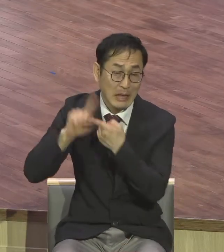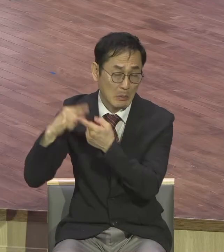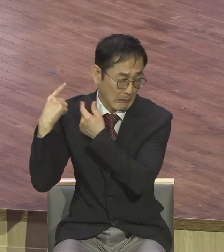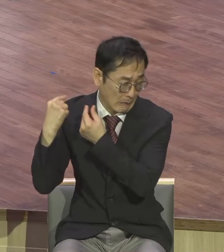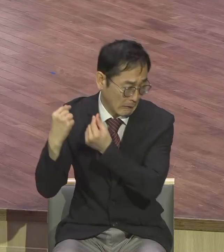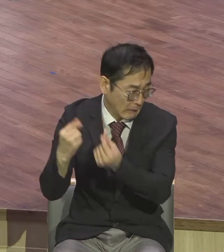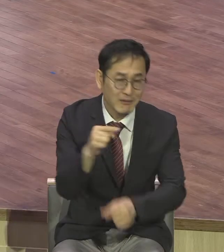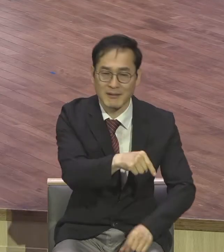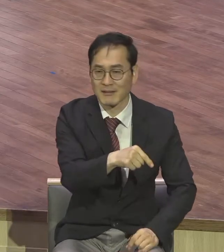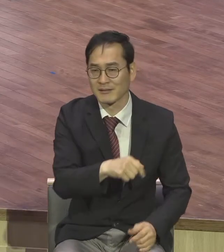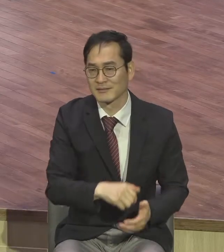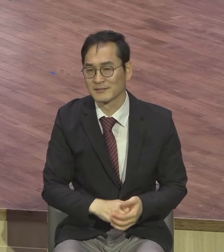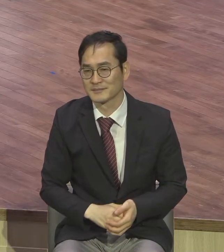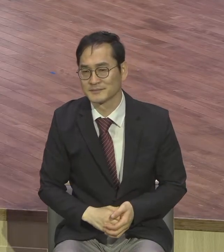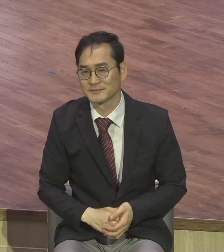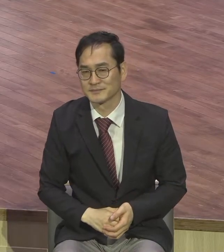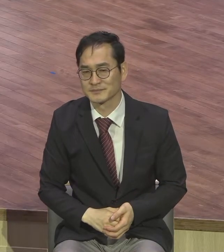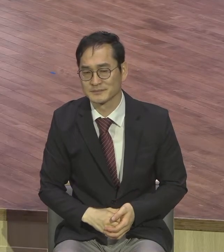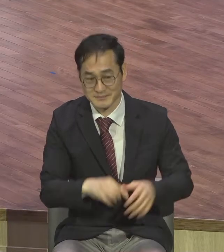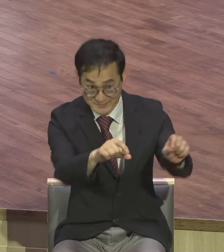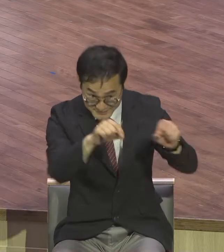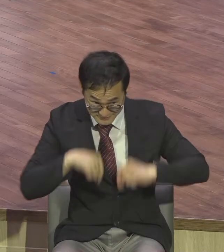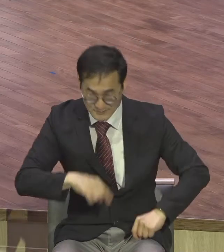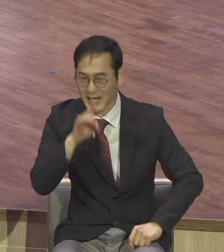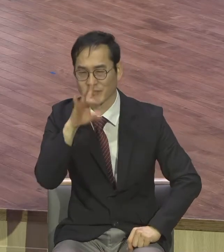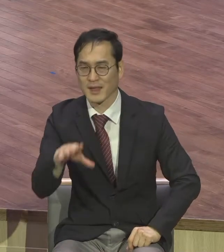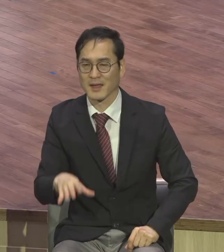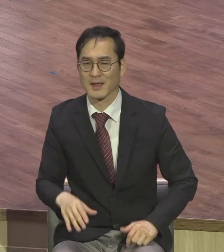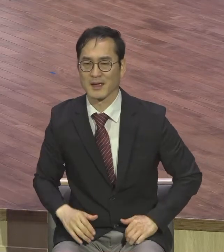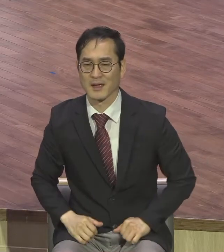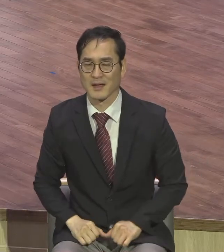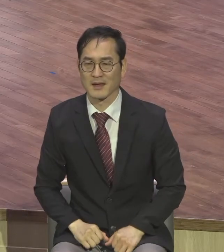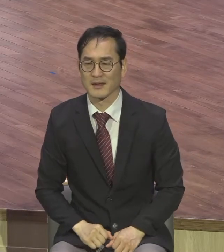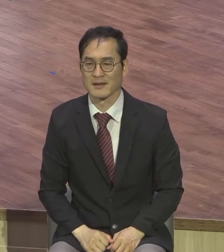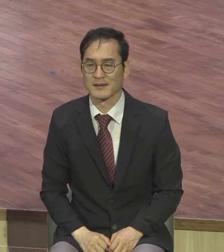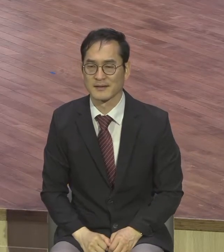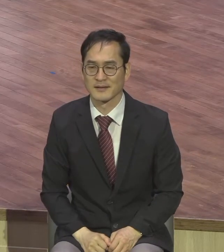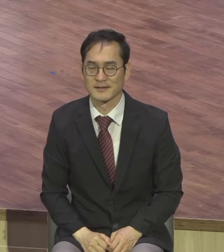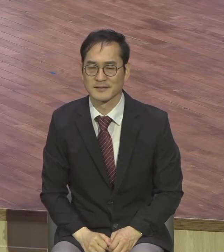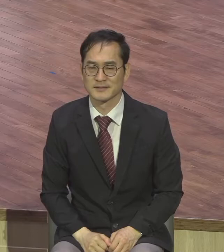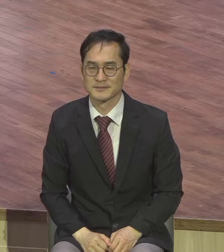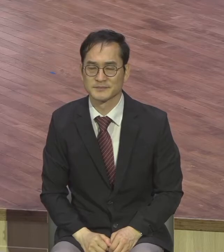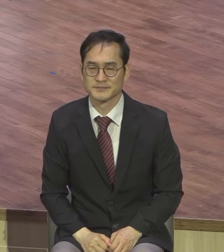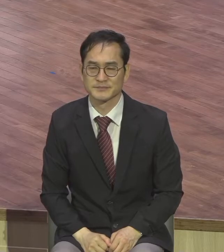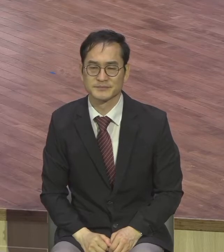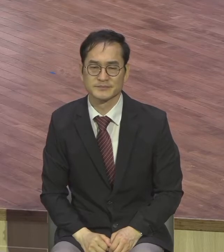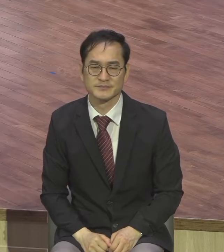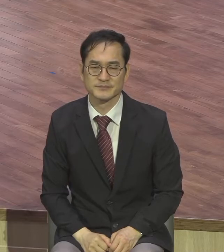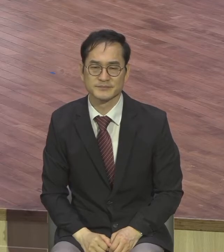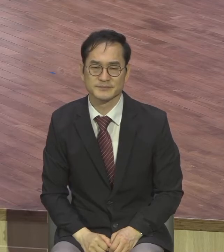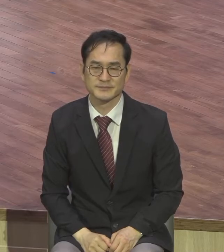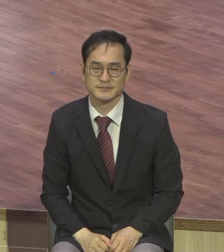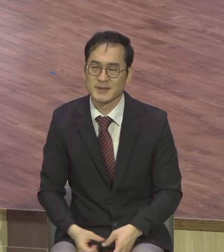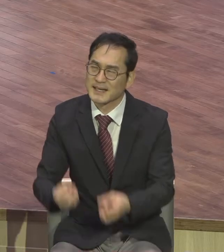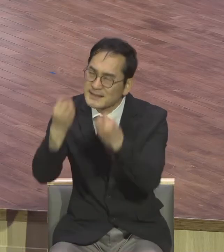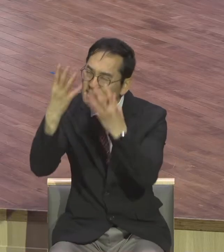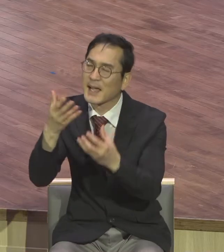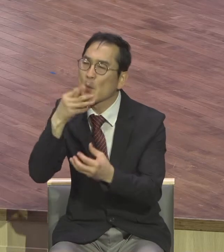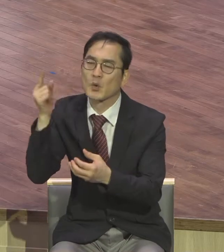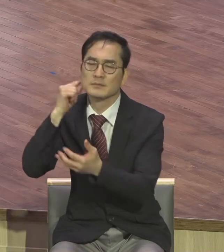예수님께서 굳이 이렇게 많은 내용들을 일일이 언급하시면서 바르시아 서기관들 책마 같은 이유가 있습니다 뭐예요